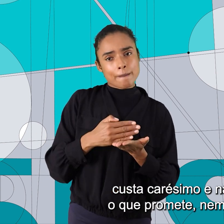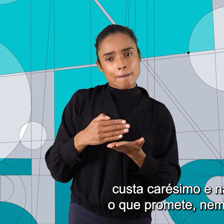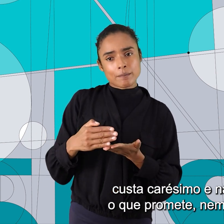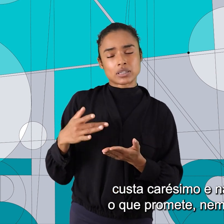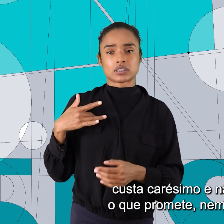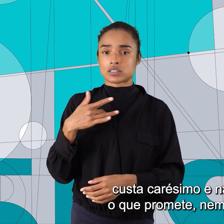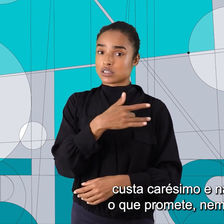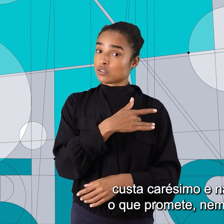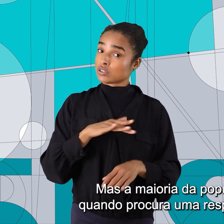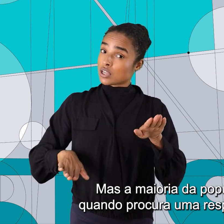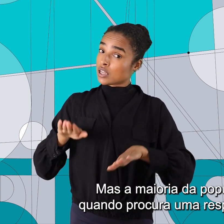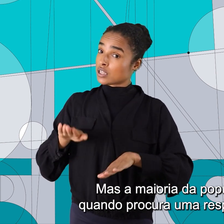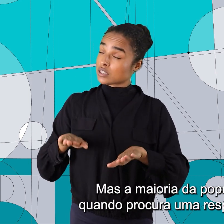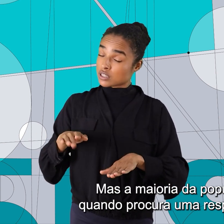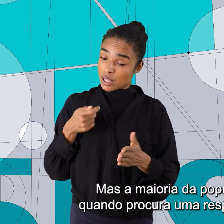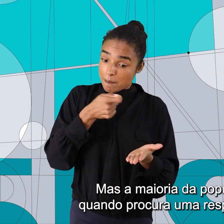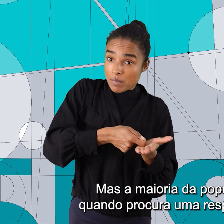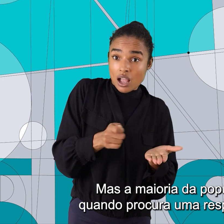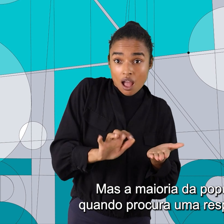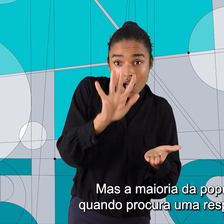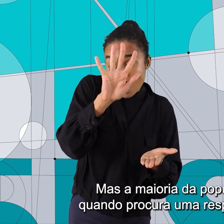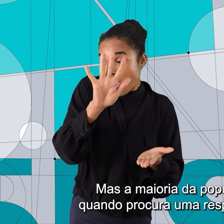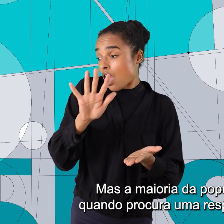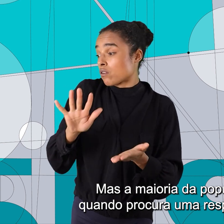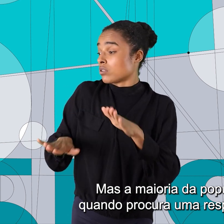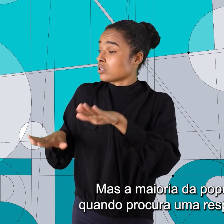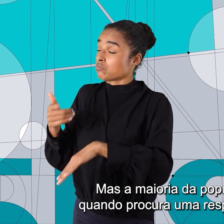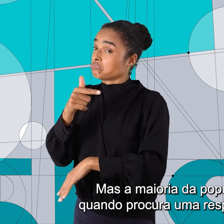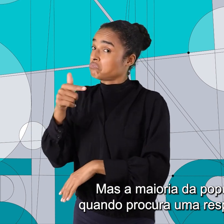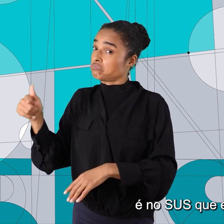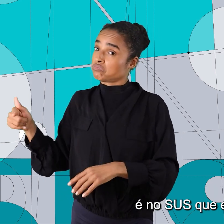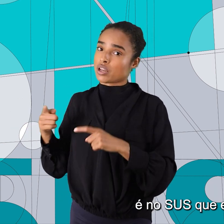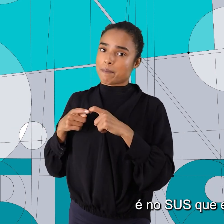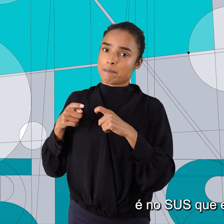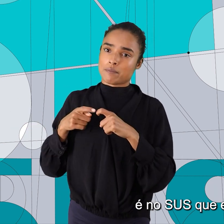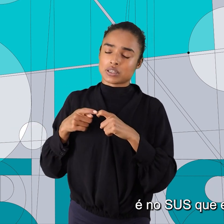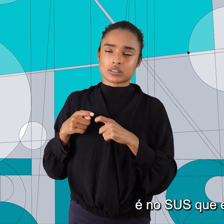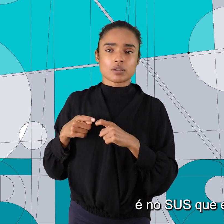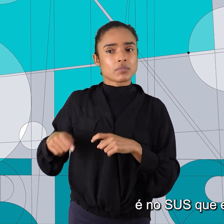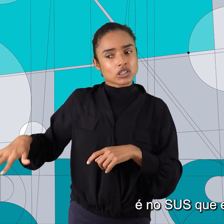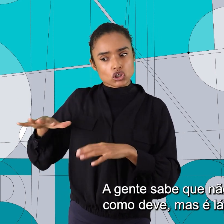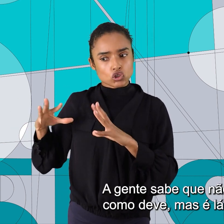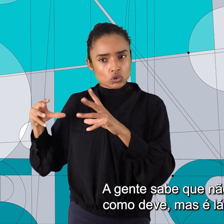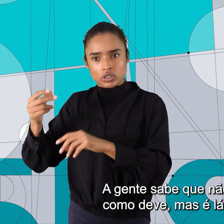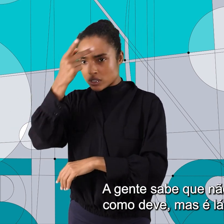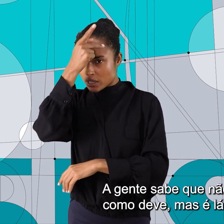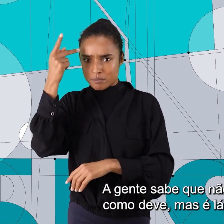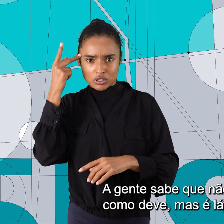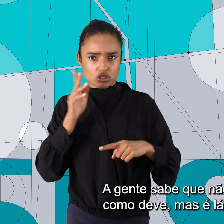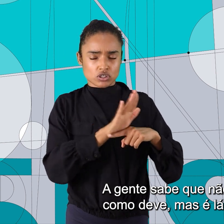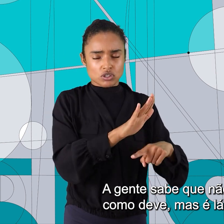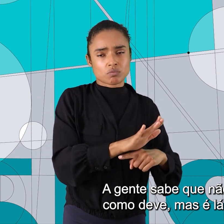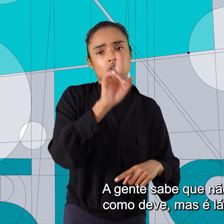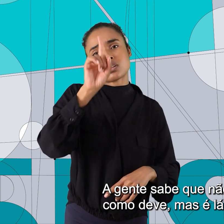não entrega o que promete, nem pro vivo. Mas a maioria da população quando procura alguma resposta em saúde, é no SUS que ela vai. A gente sabe que não é